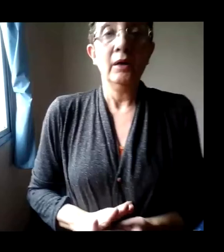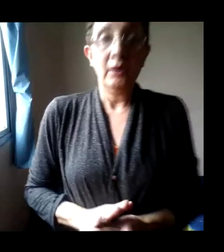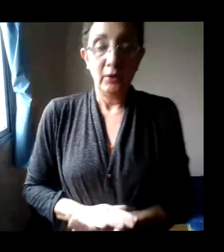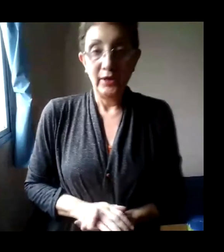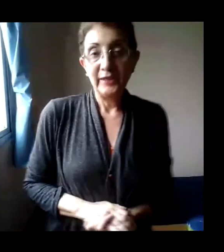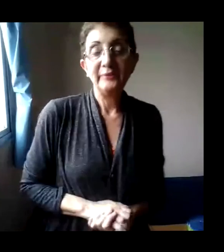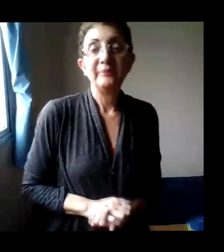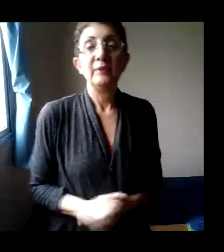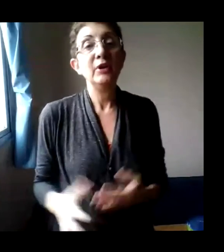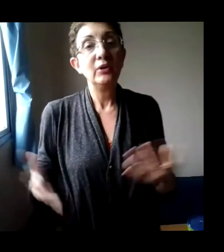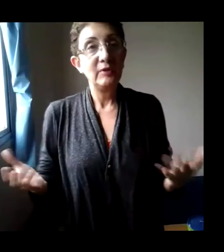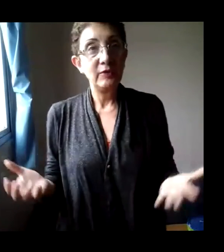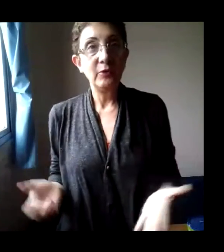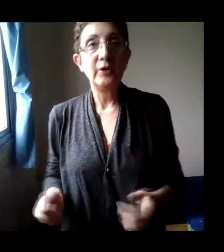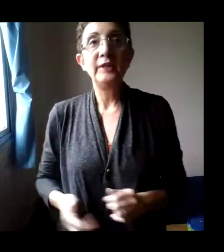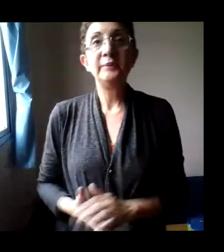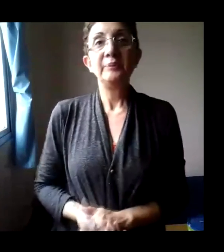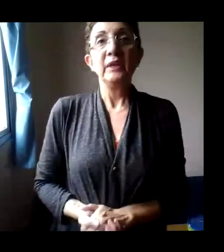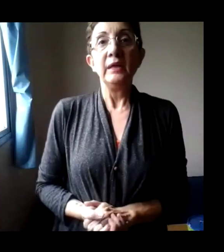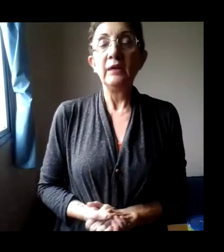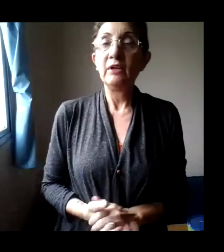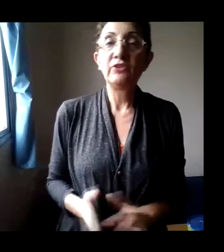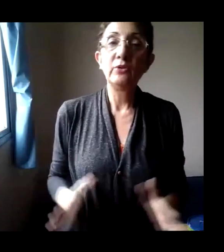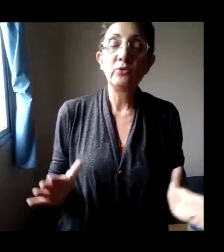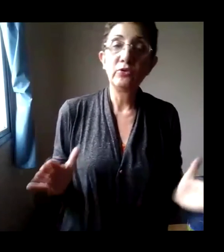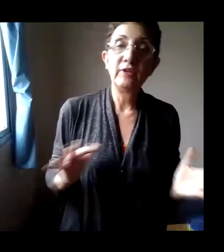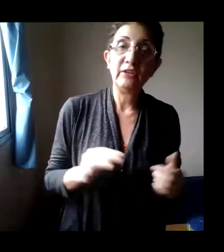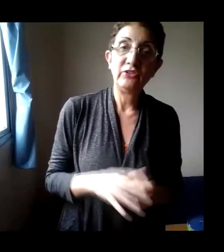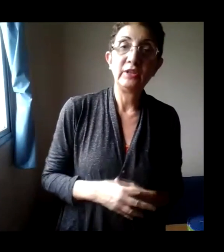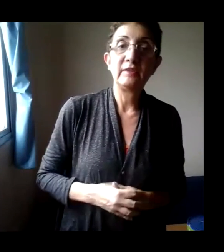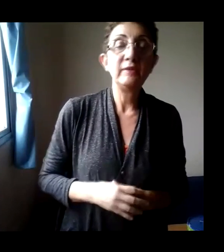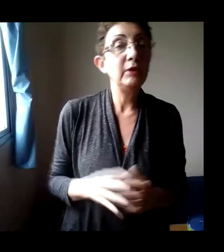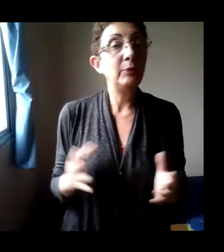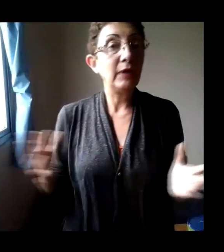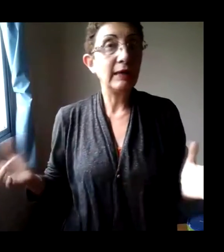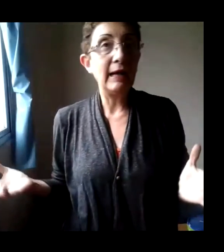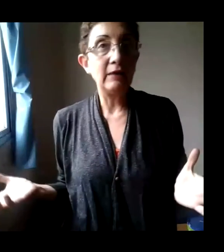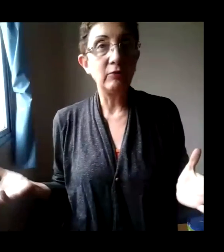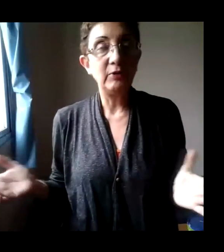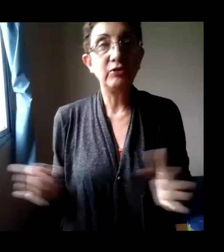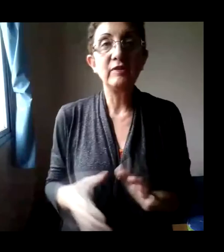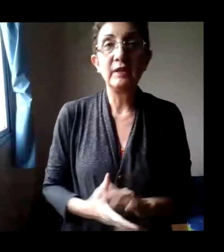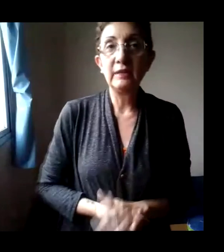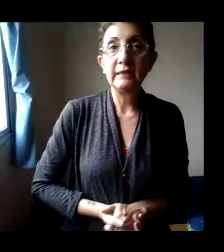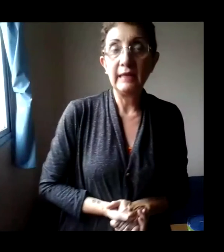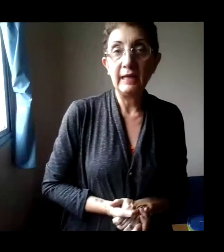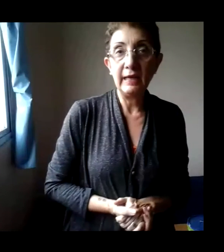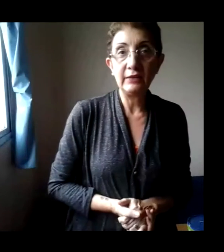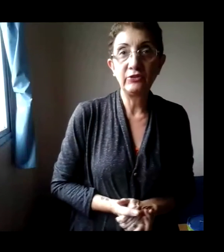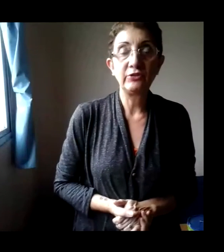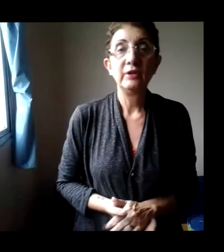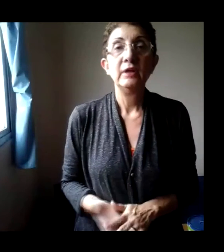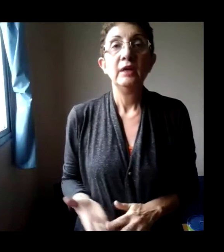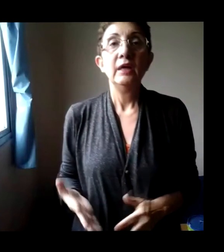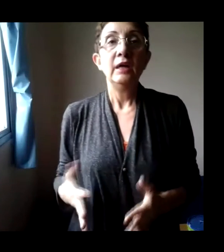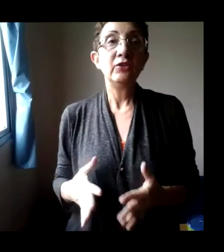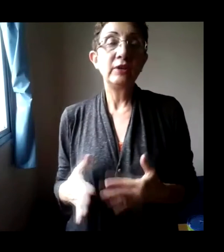Oi, meu nome é Simone e eu achei o curso da dica assim meio por acaso, pesquisando na internet. Eu já